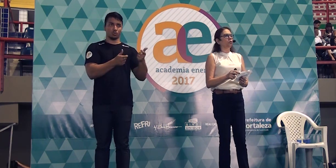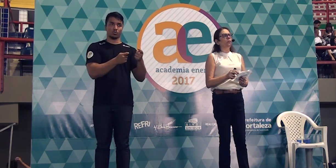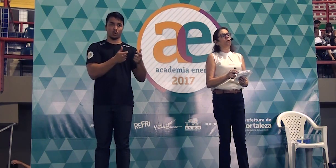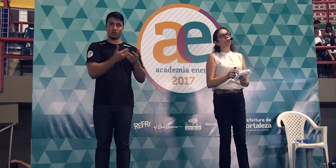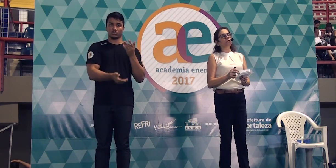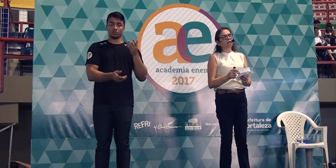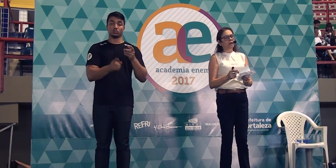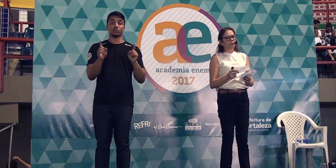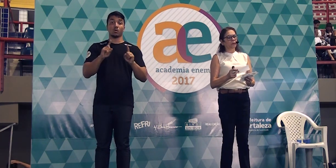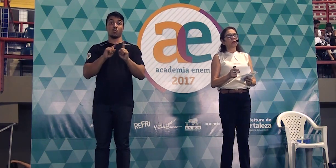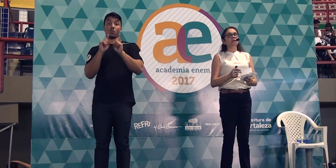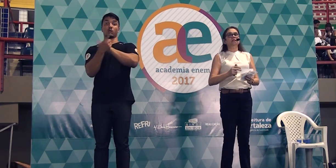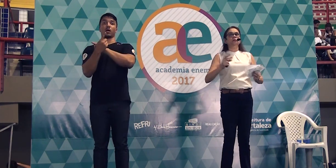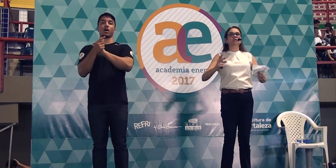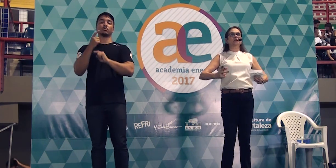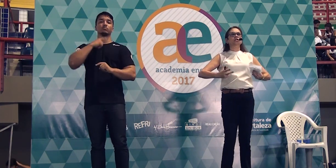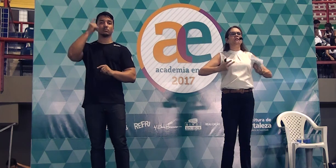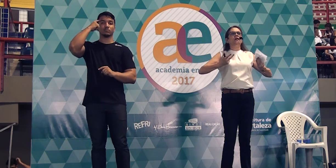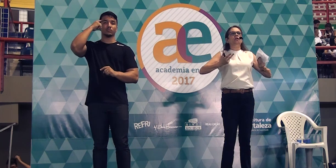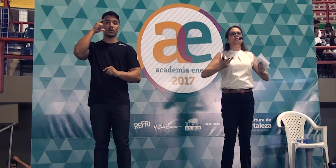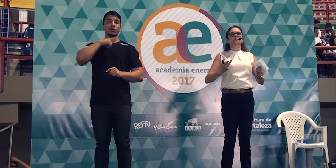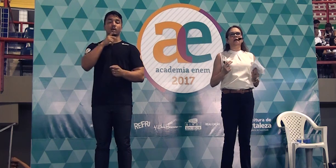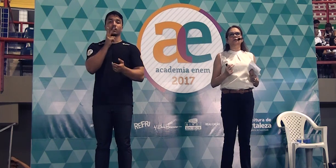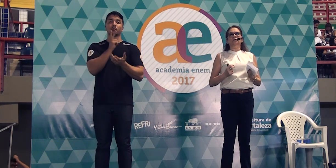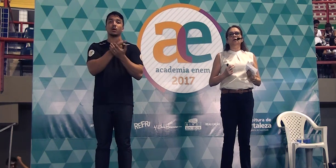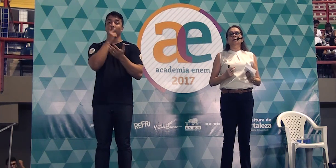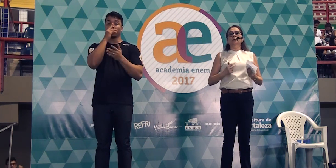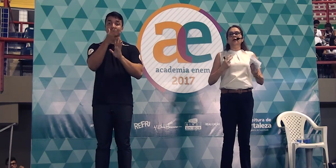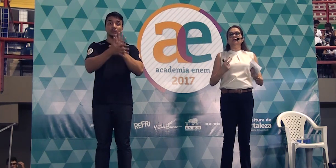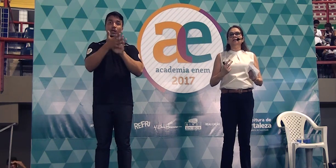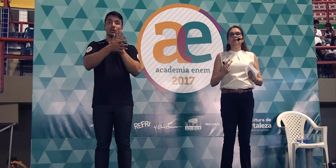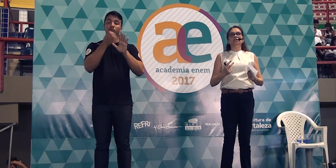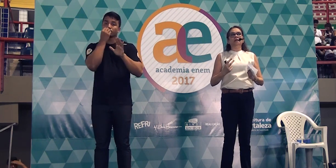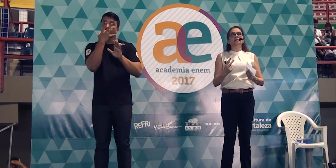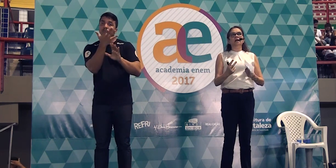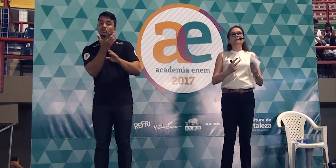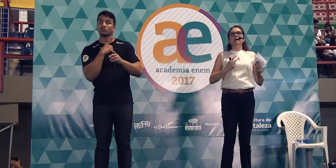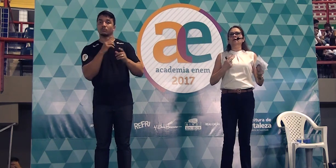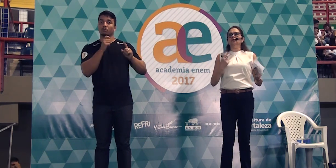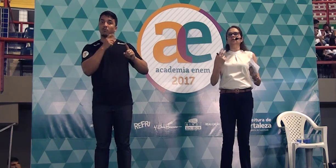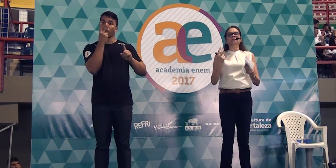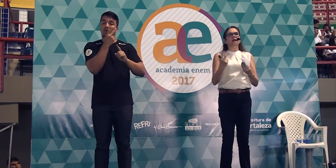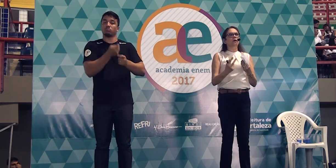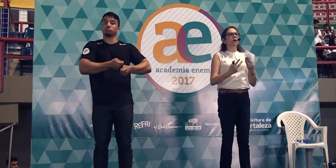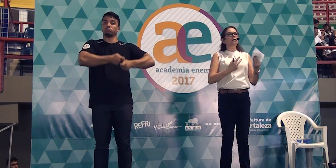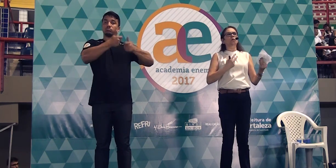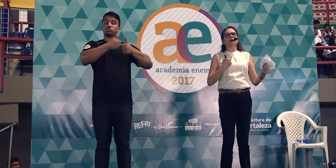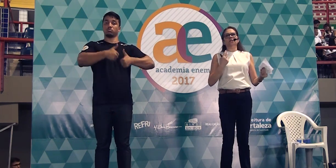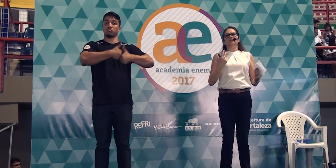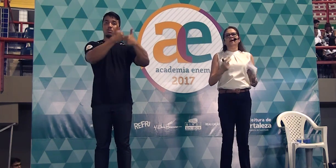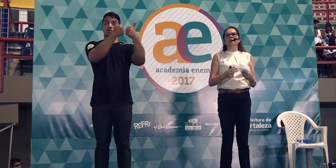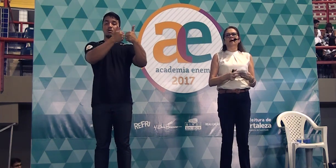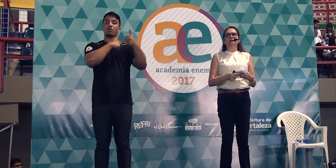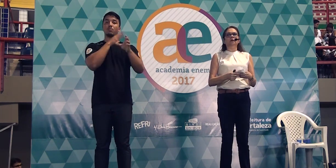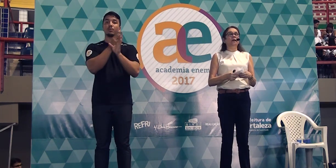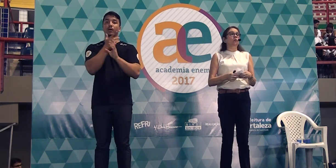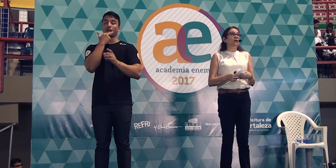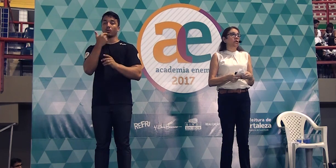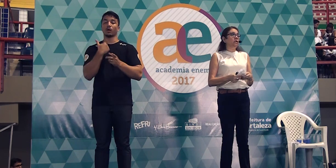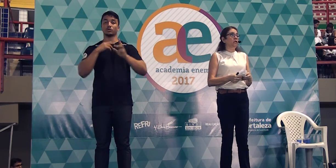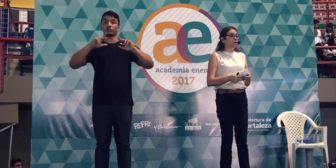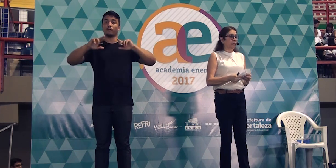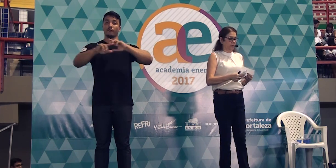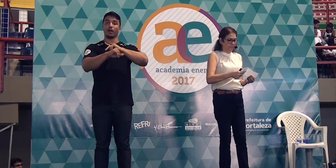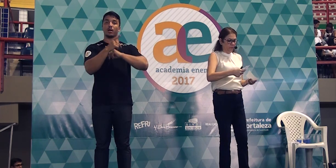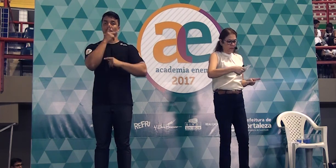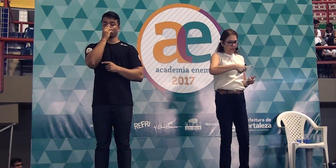jeito nenhum, pelo contrário, seu texto é valorizado, porque você está sabendo usar uma linguagem variada, uma